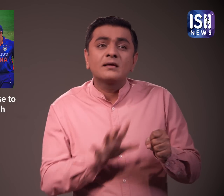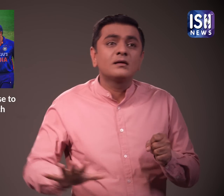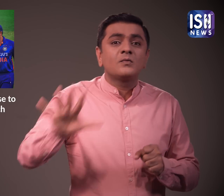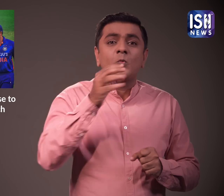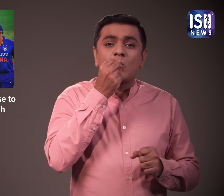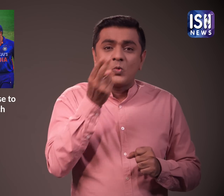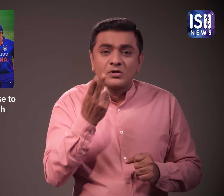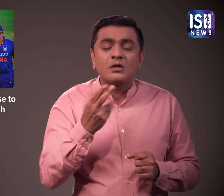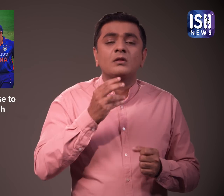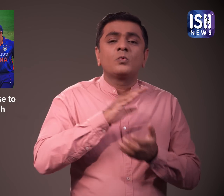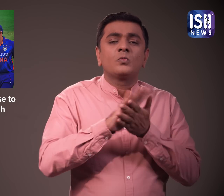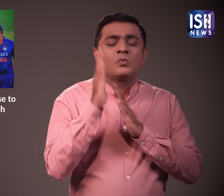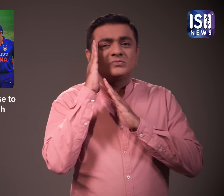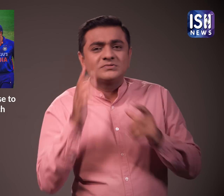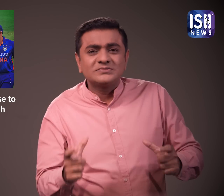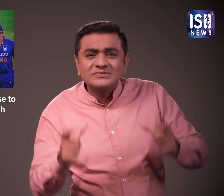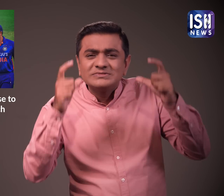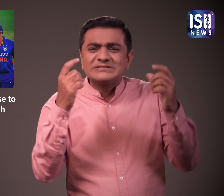प्रवक्ता अभीजिक देशमुक ने कहा